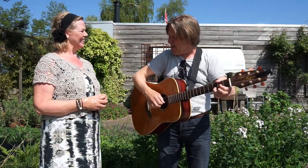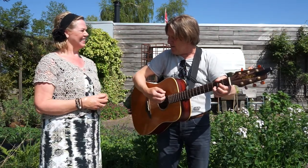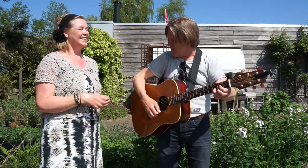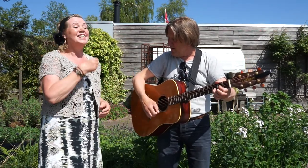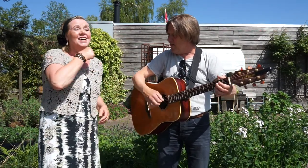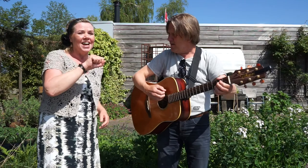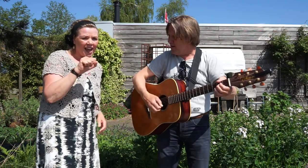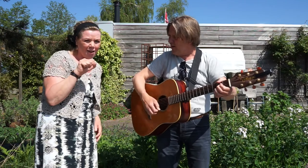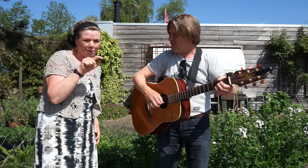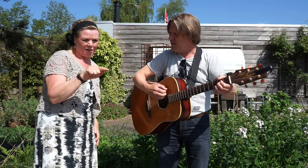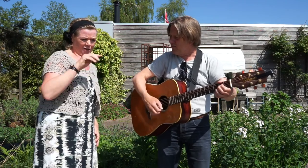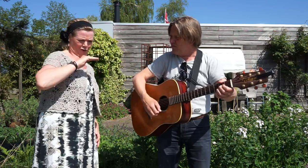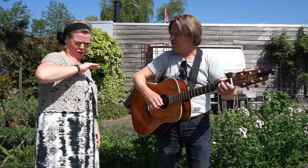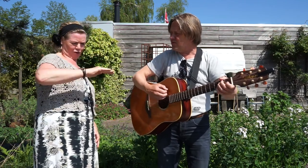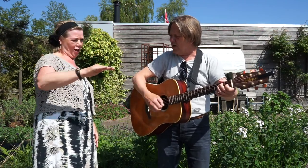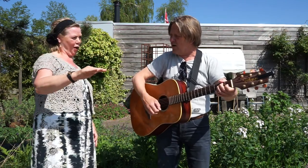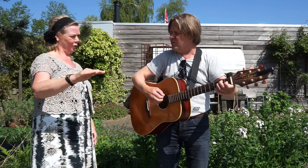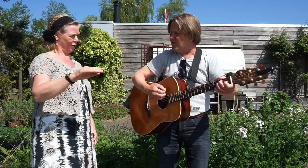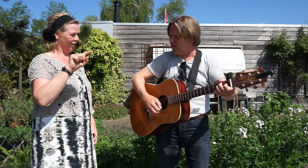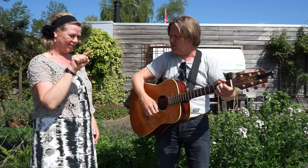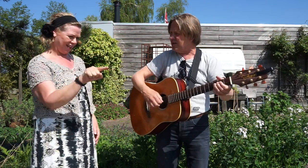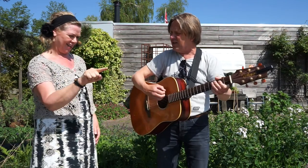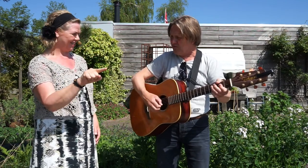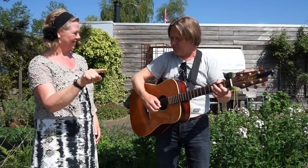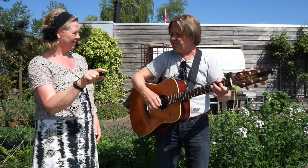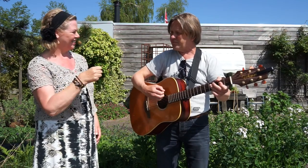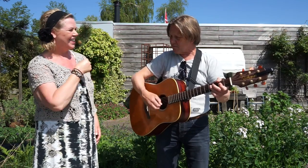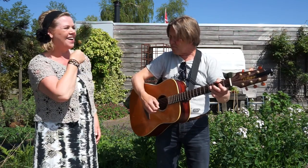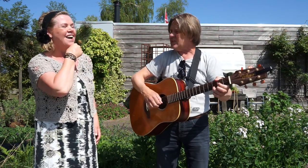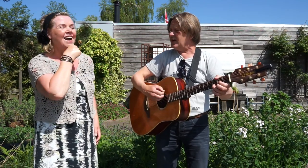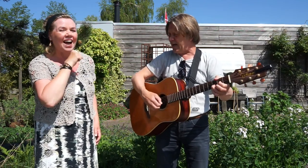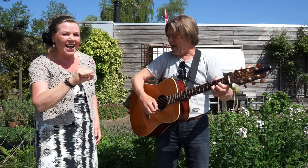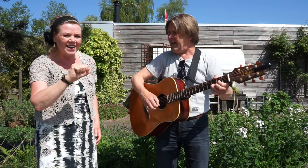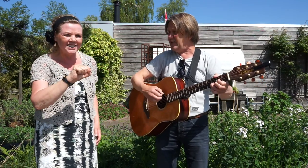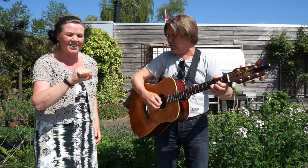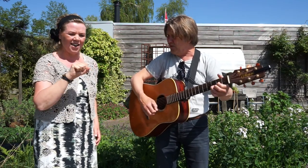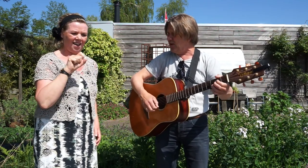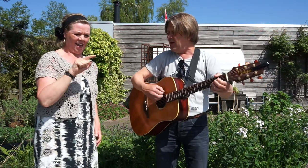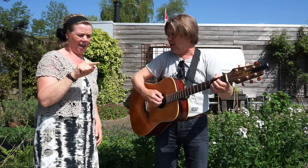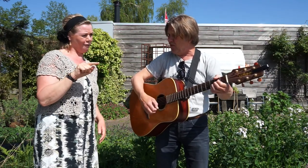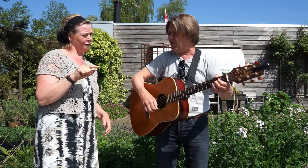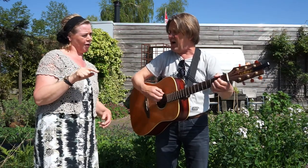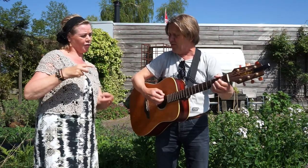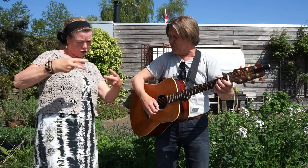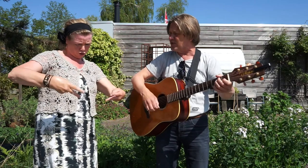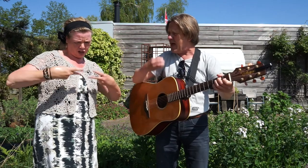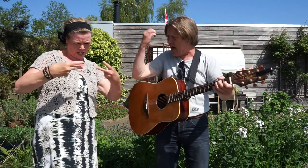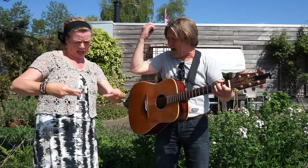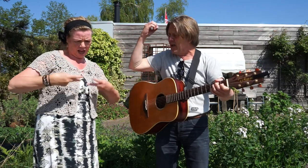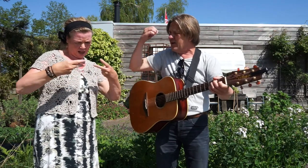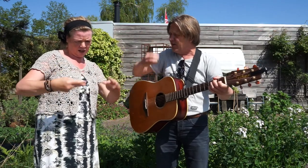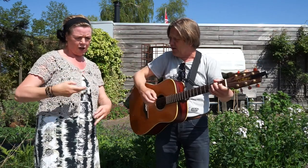Geitje heeft in de tuin gezeten. Geitje heeft van de sla gegeten.